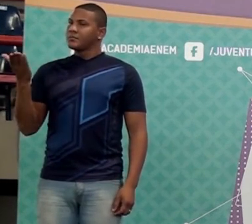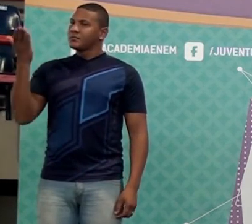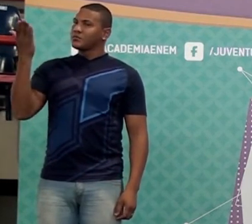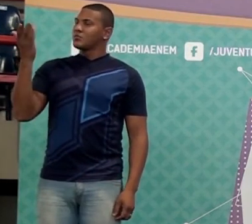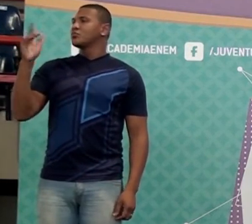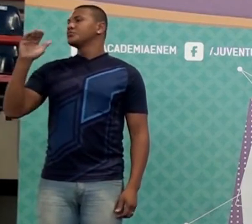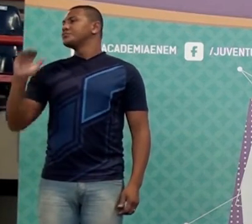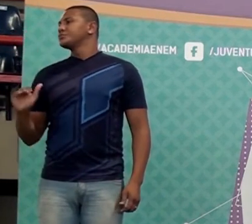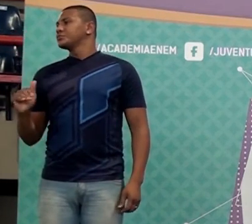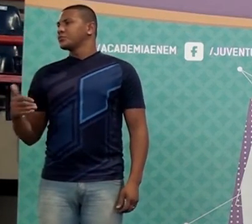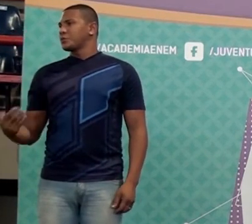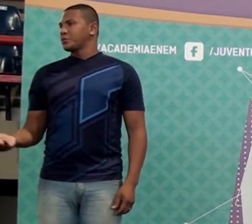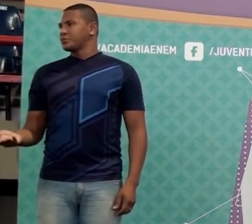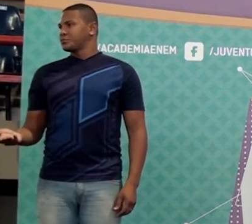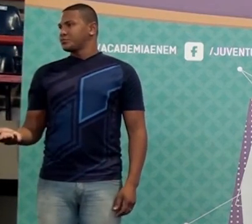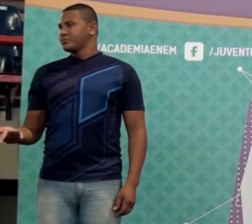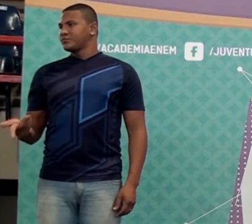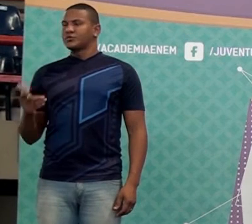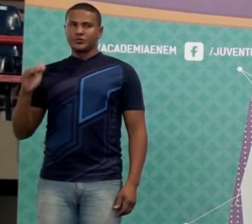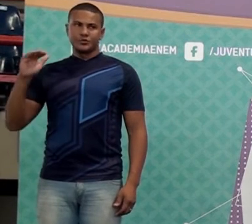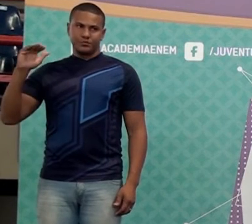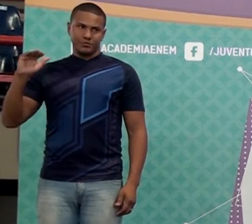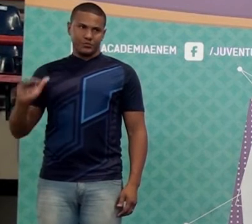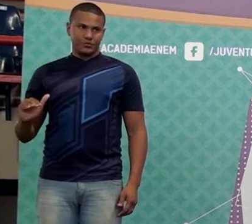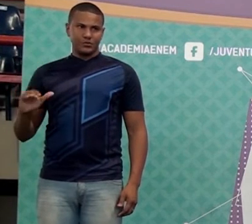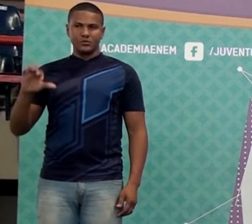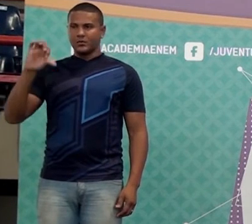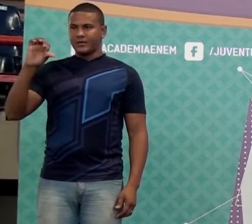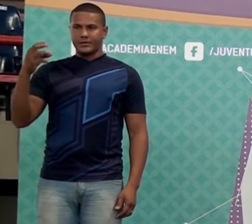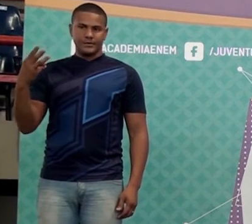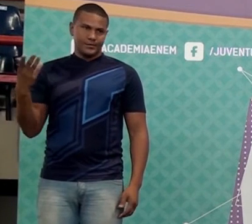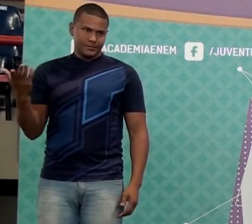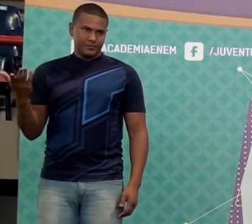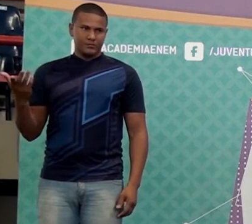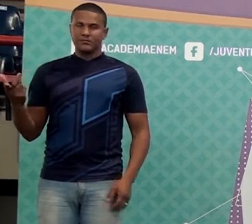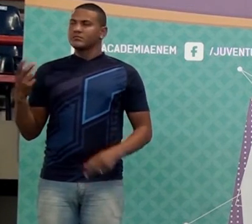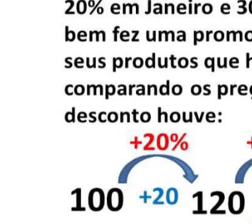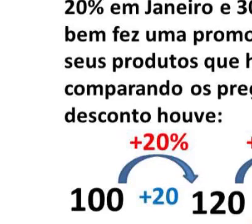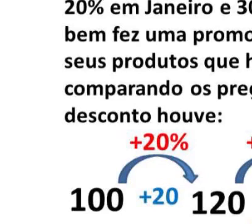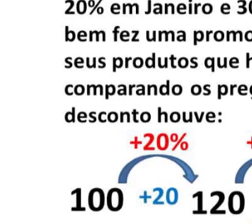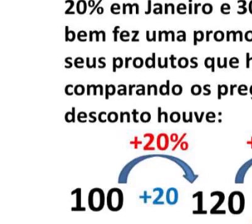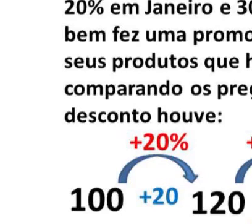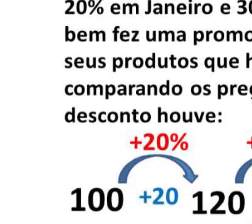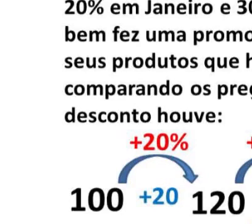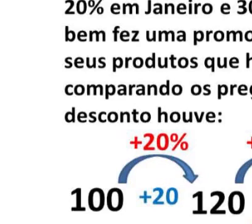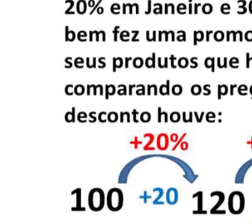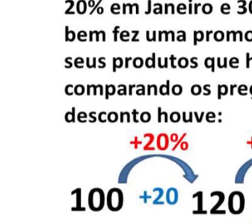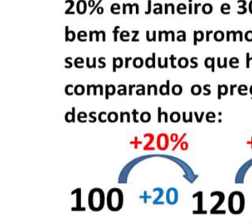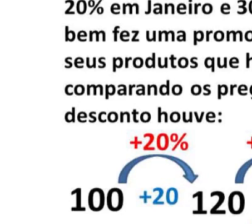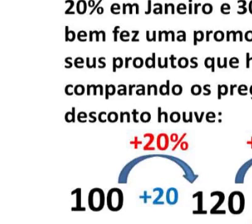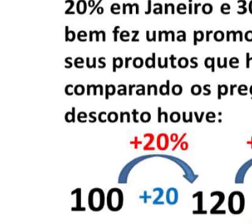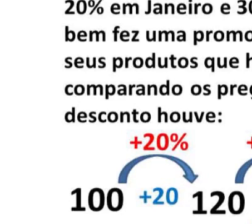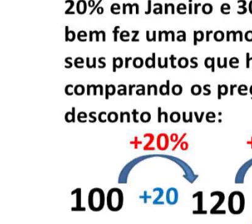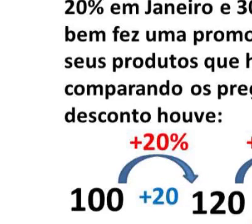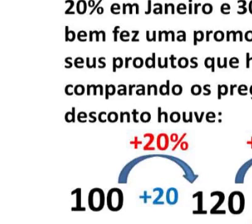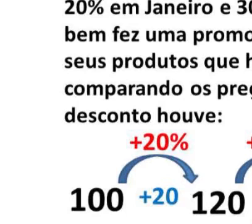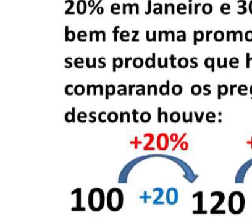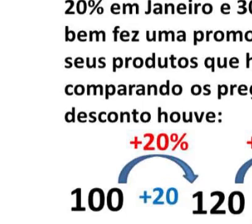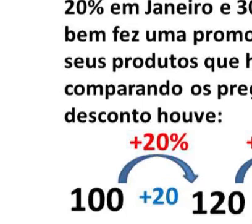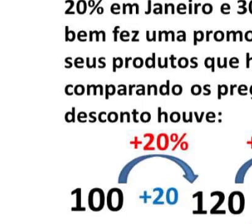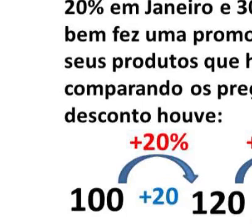valor lá do início? Diminuiu. Diminuiu quanto? De 100 para 93,6. Diminuiu quanto?